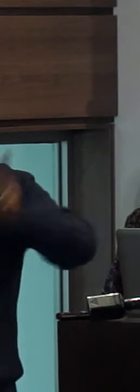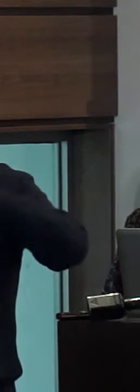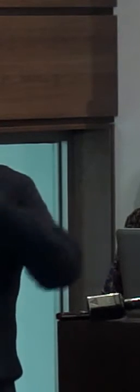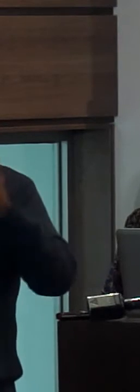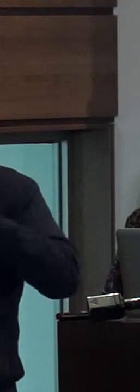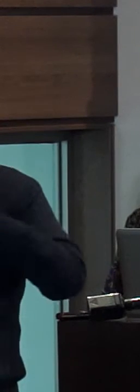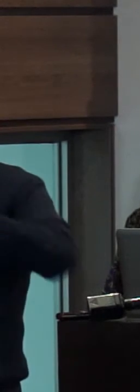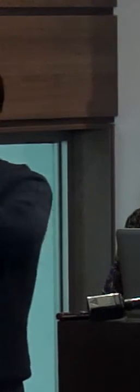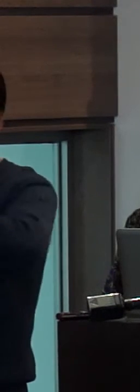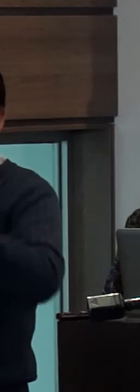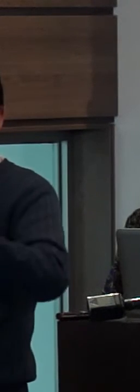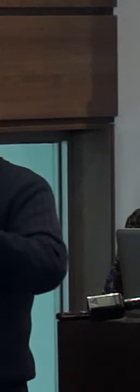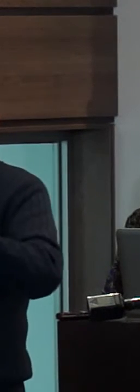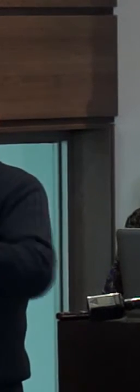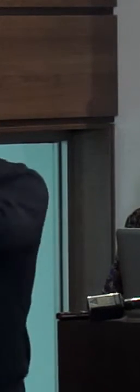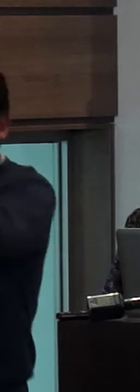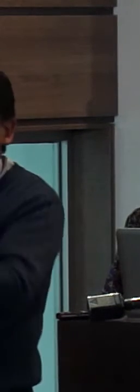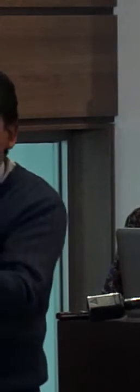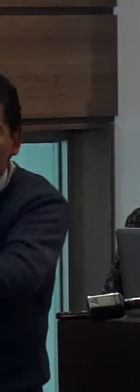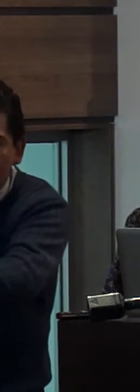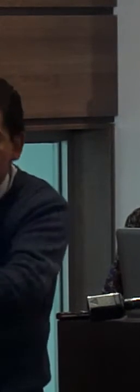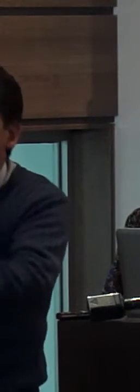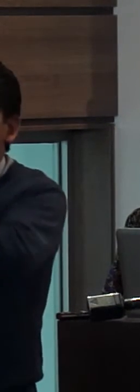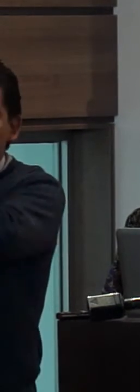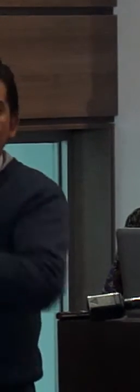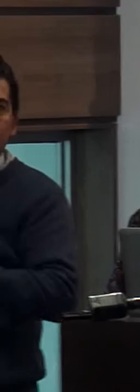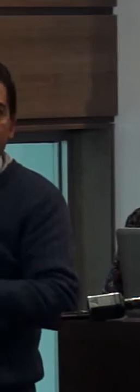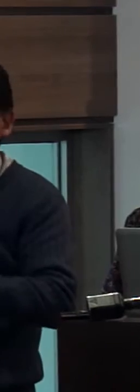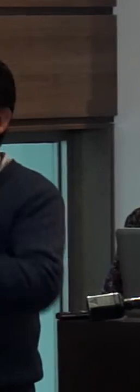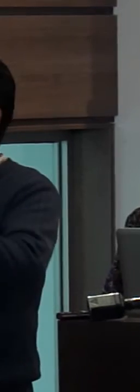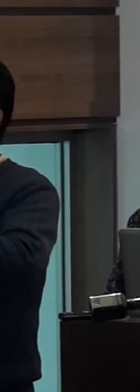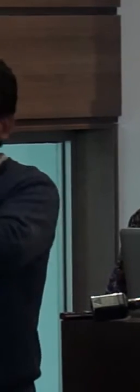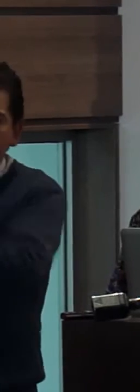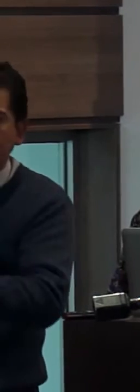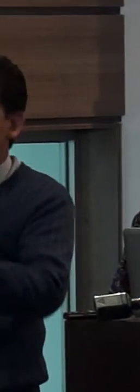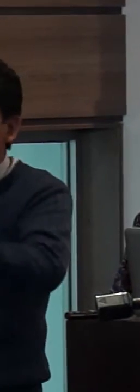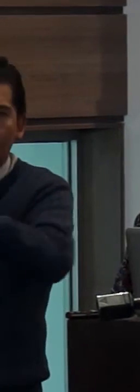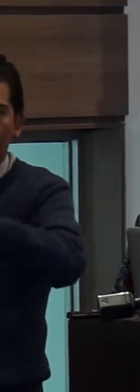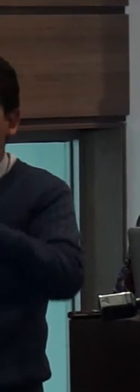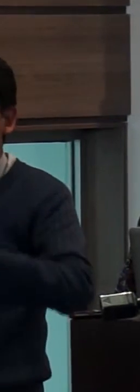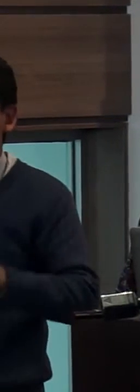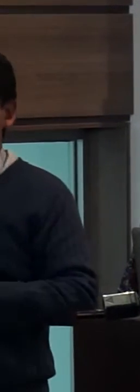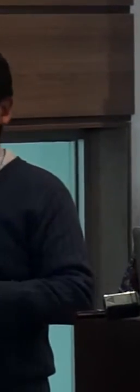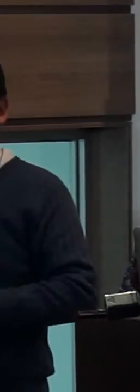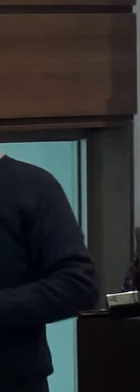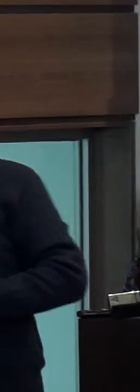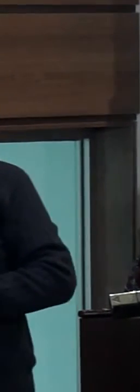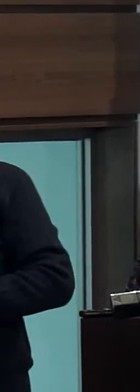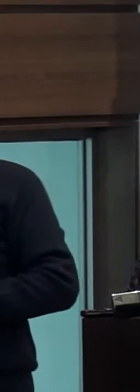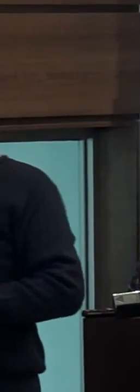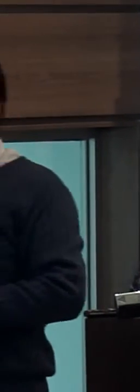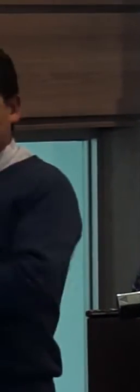discriminación racial o de género las políticas públicas de comunicación priorizarán su educación se refiere a los niños y adolescentes